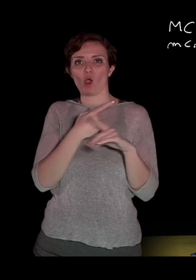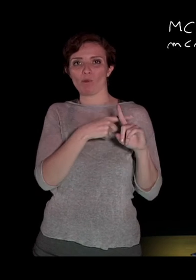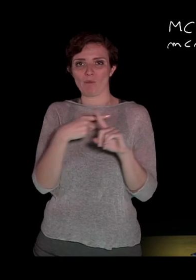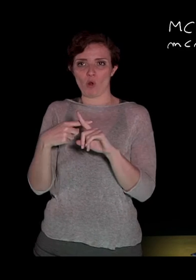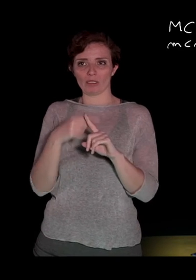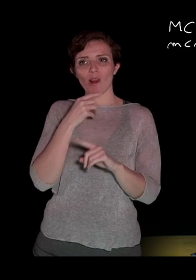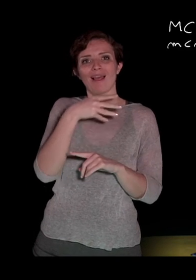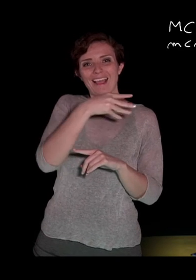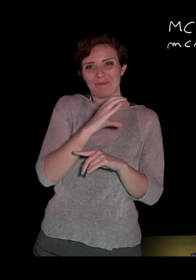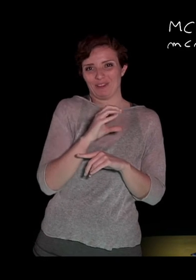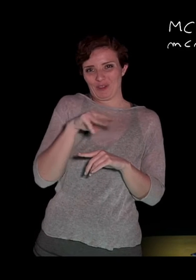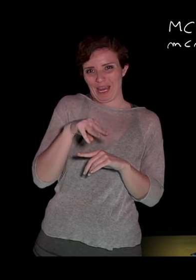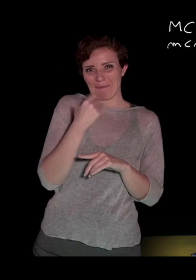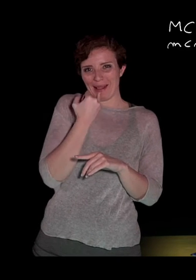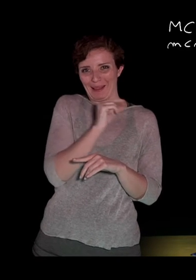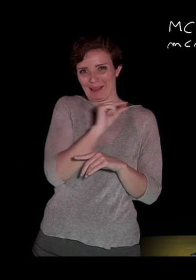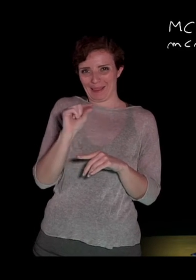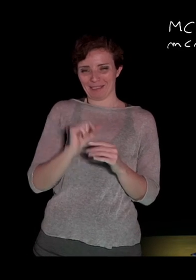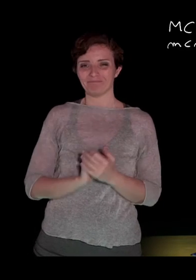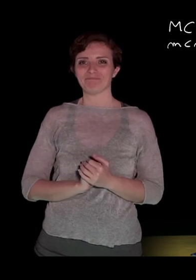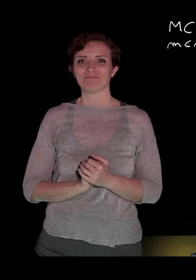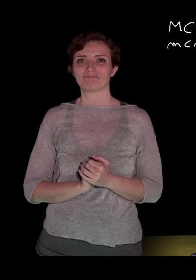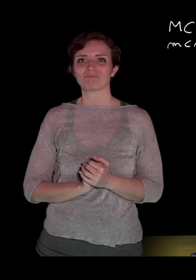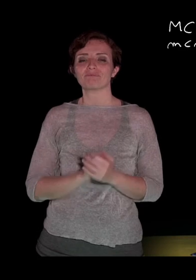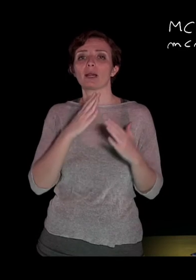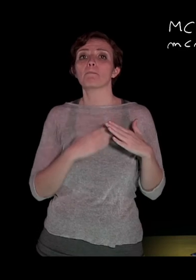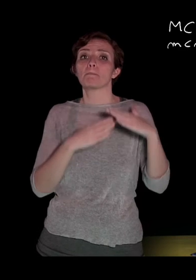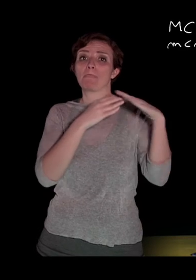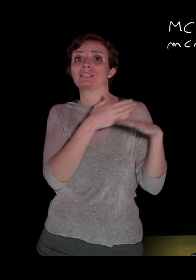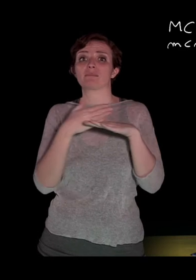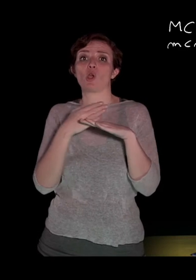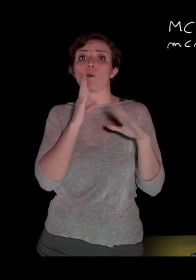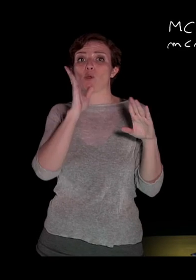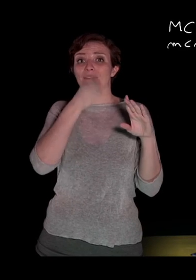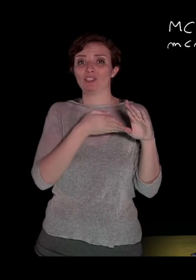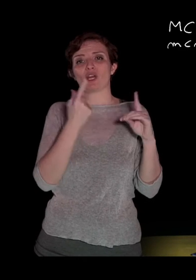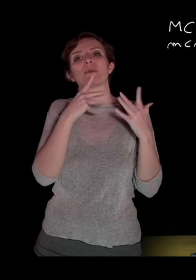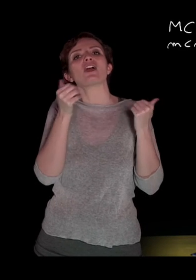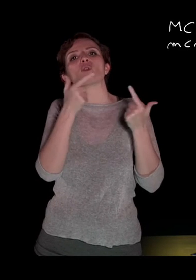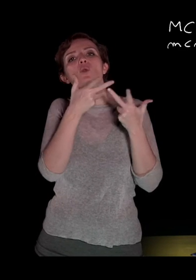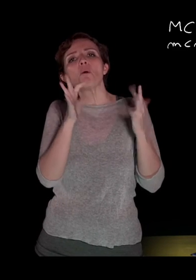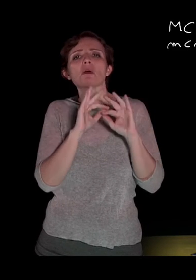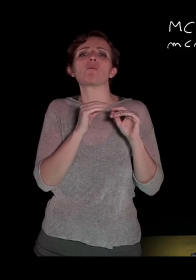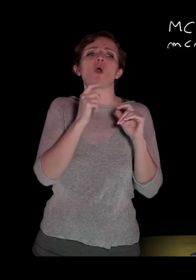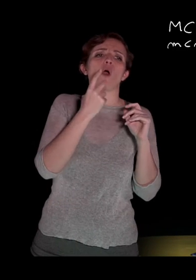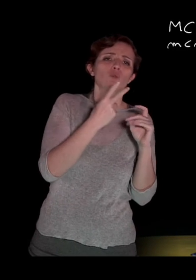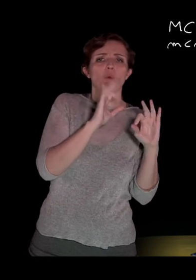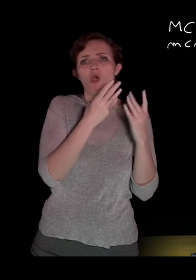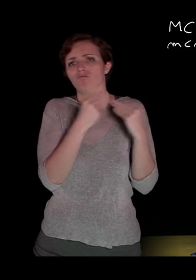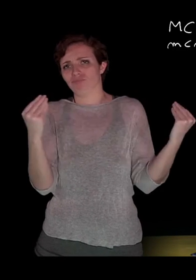abbiamo sintetizzato in questo modo. Il massimo comundivisore per quanto riguarda i numeri, di due o più i numeri, che cos'è il massimo comundivisore?